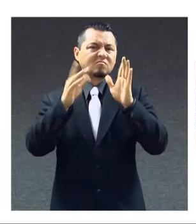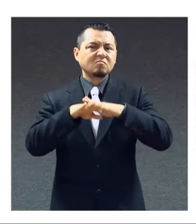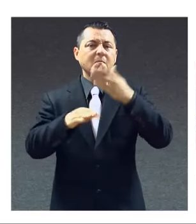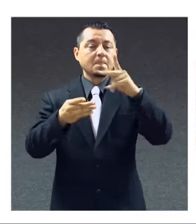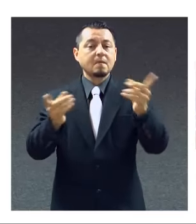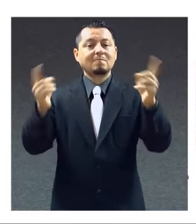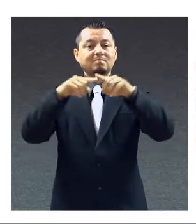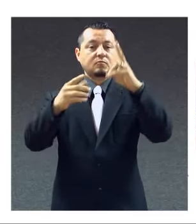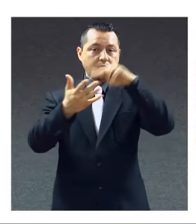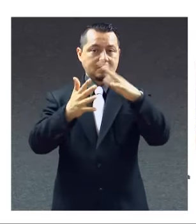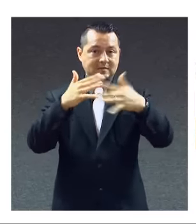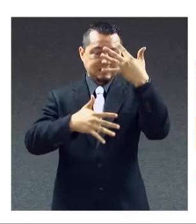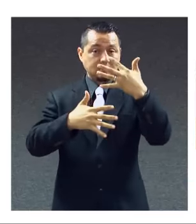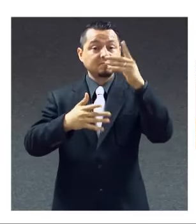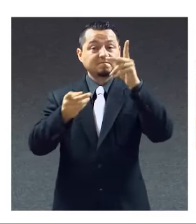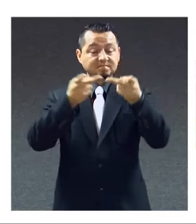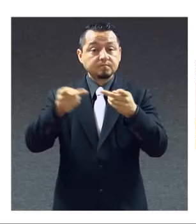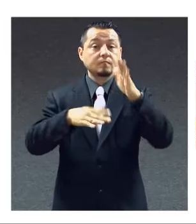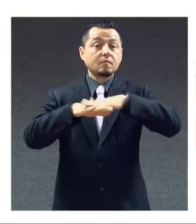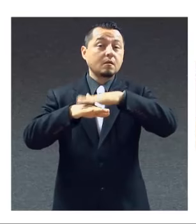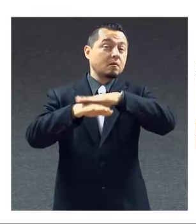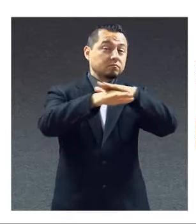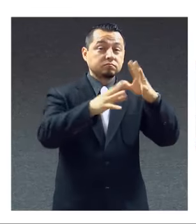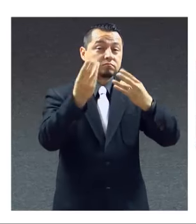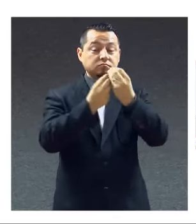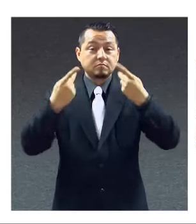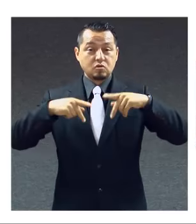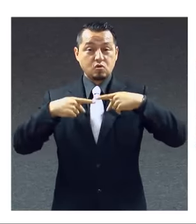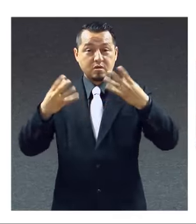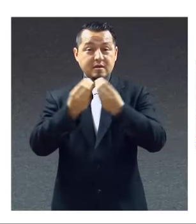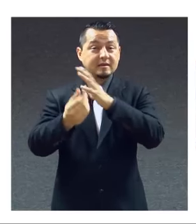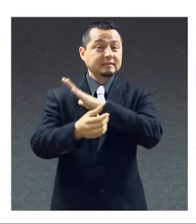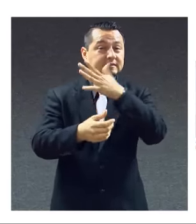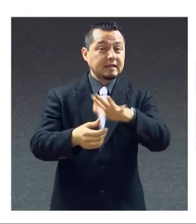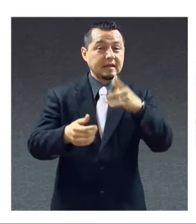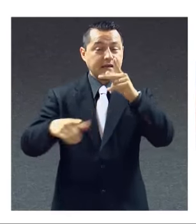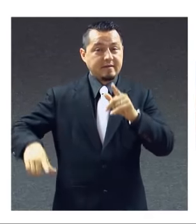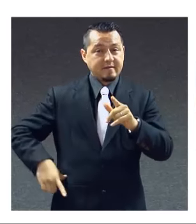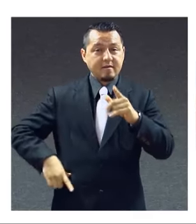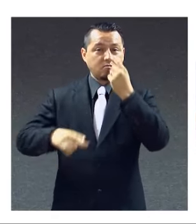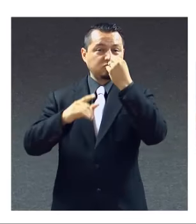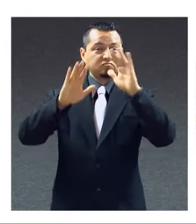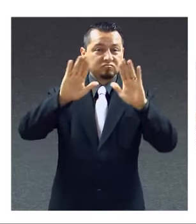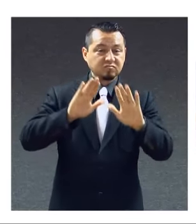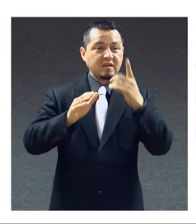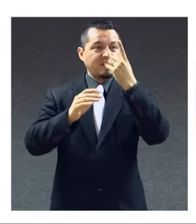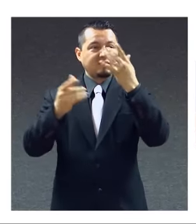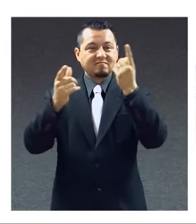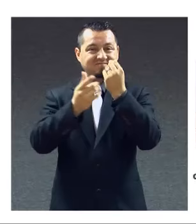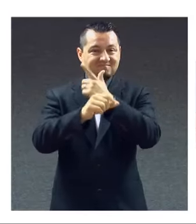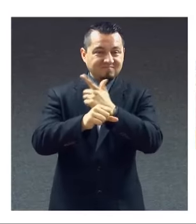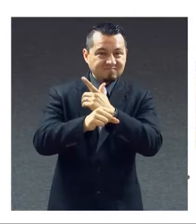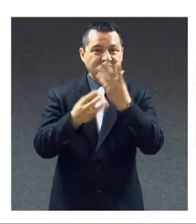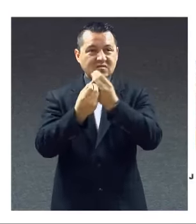lo hecho por el Ejecutivo en 2015. Los diputados convocaron a los titulares de las Secretarías General de Gobierno, Movilidad, Fiscalía General,